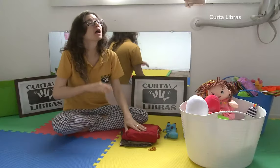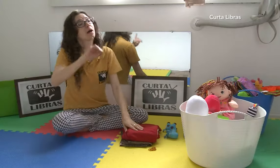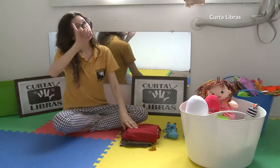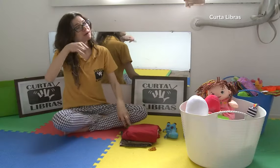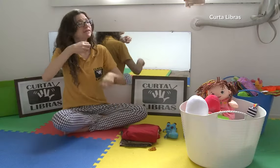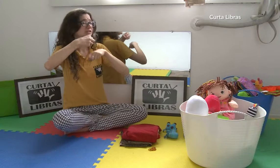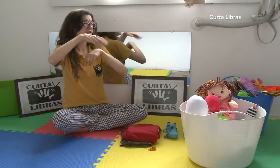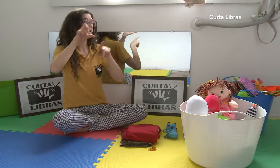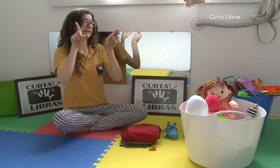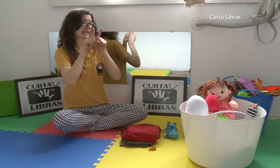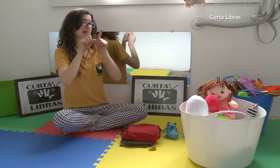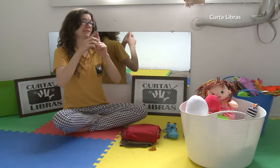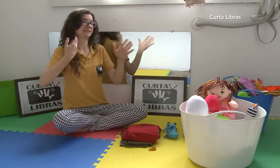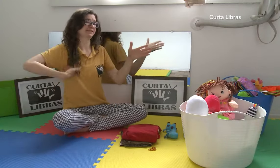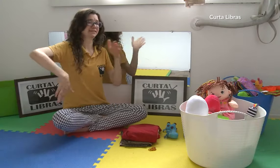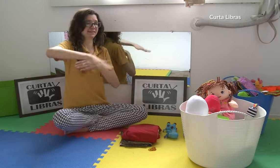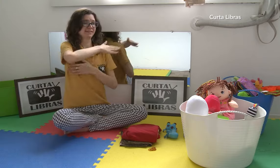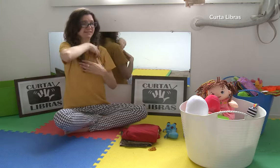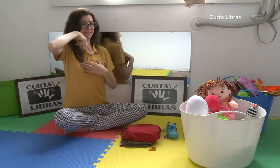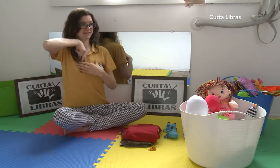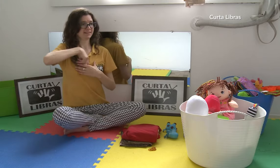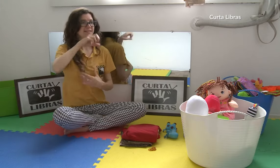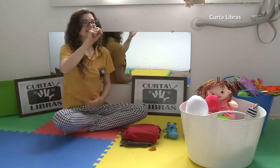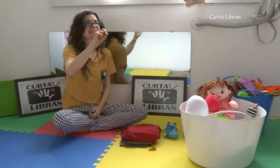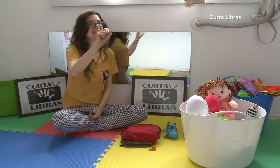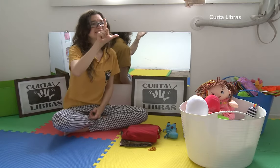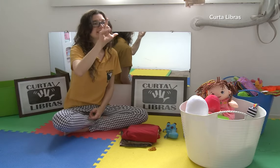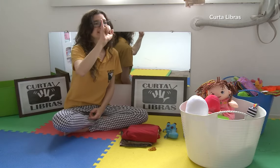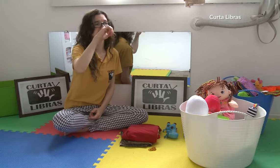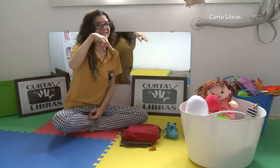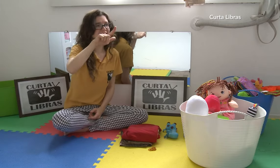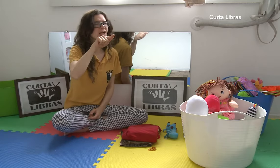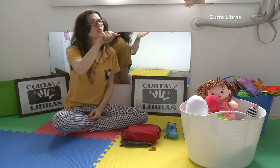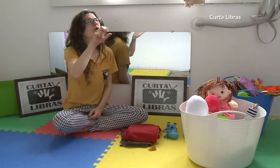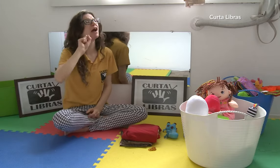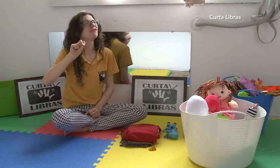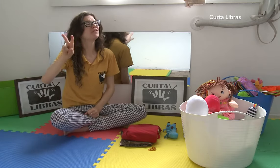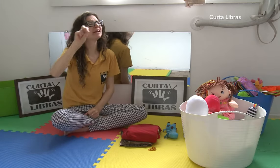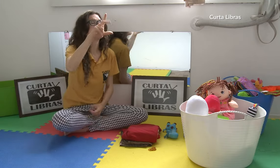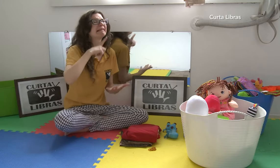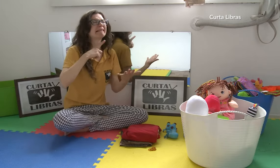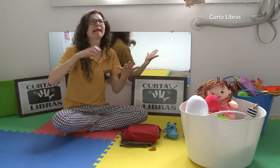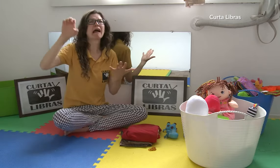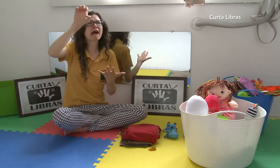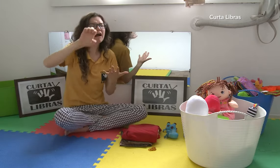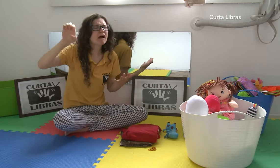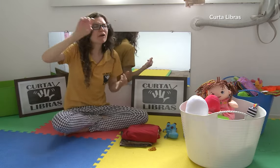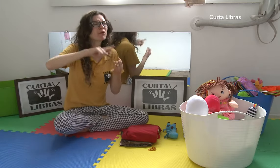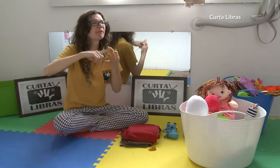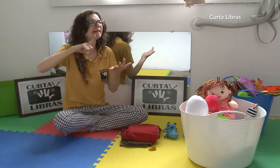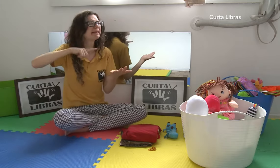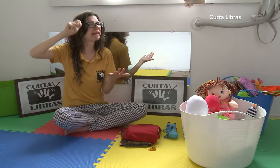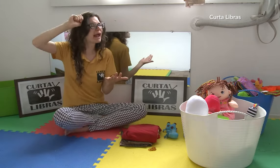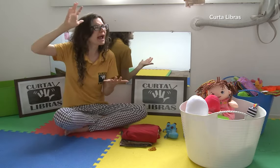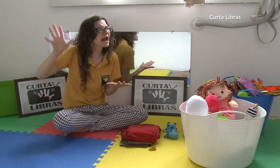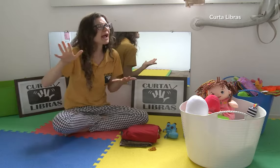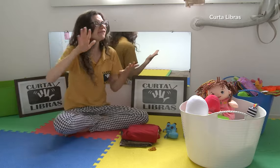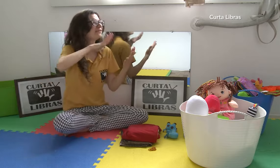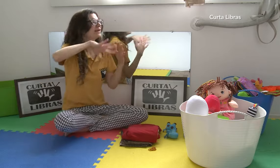Outra dica importante também é sobre o sling. Em diferentes lugares, como na Europa, na África, em países de